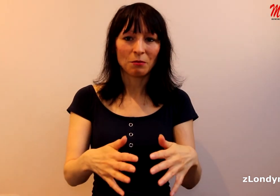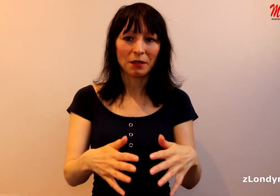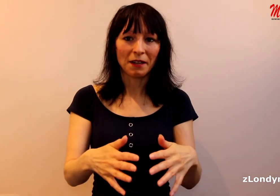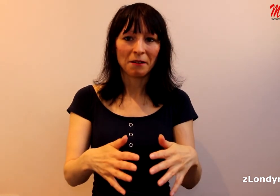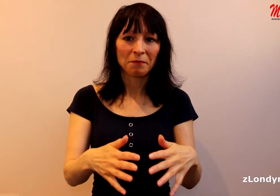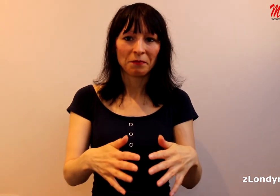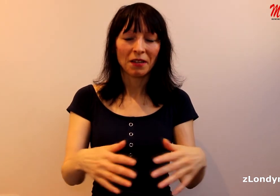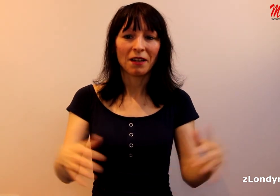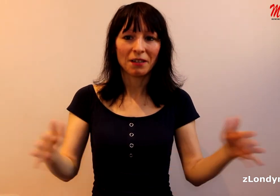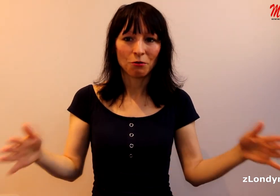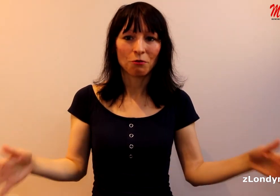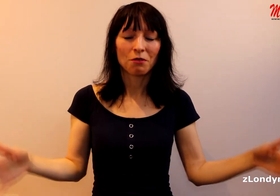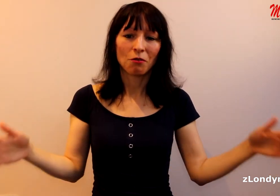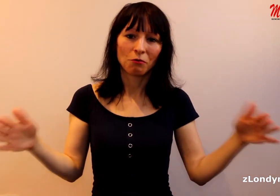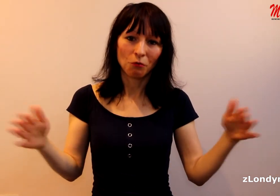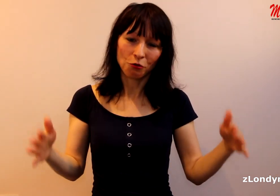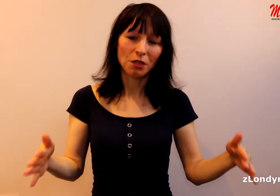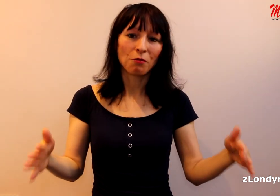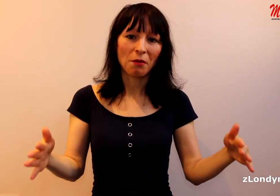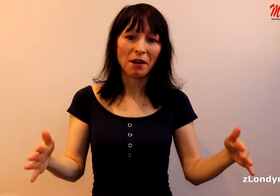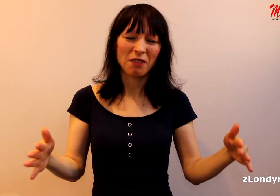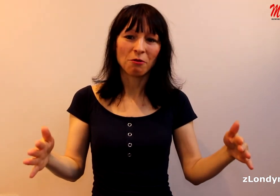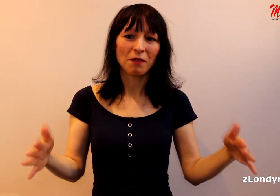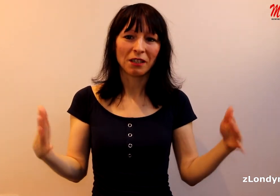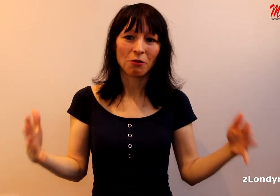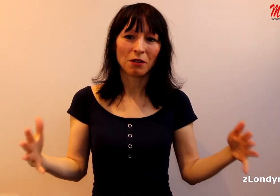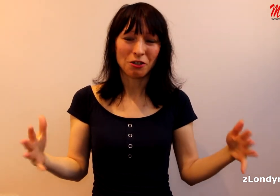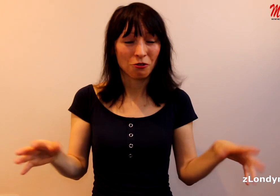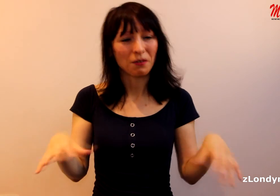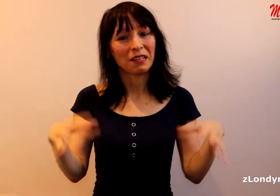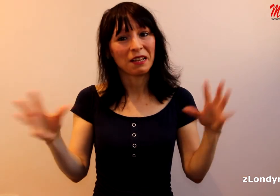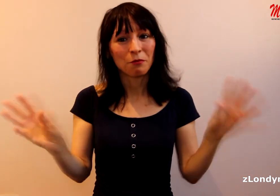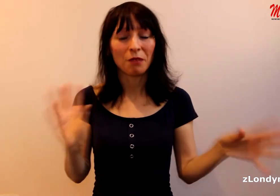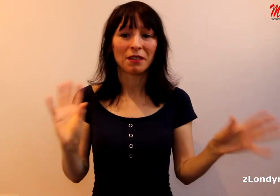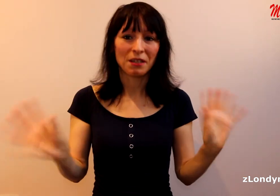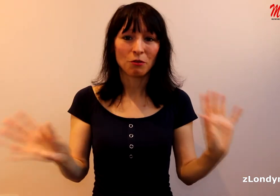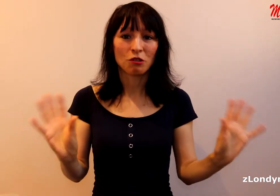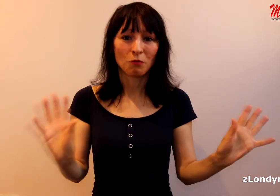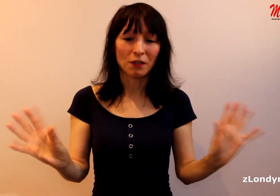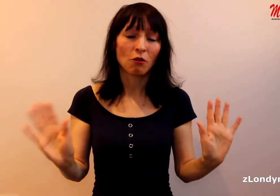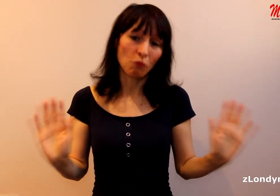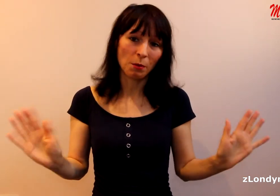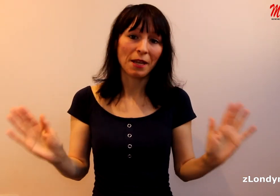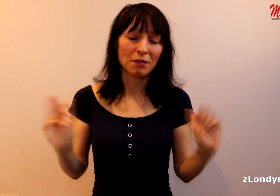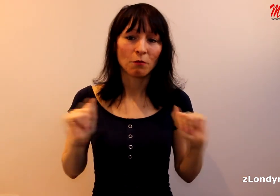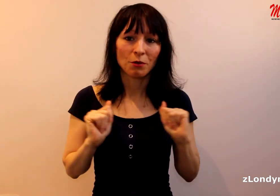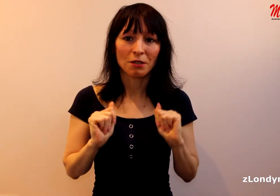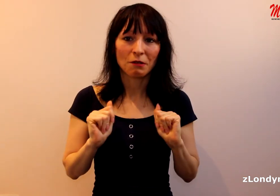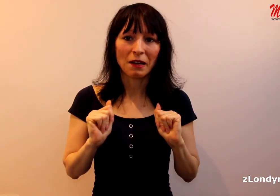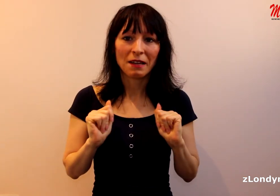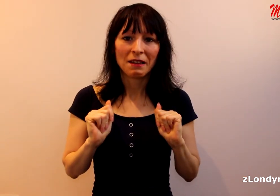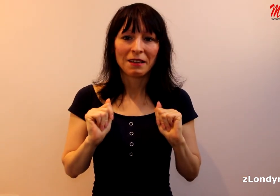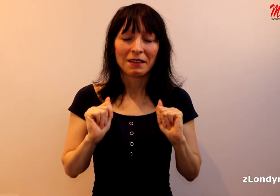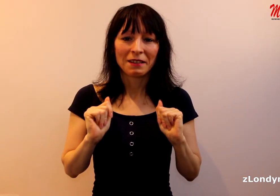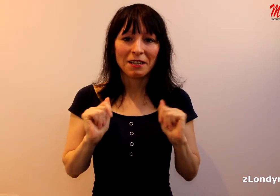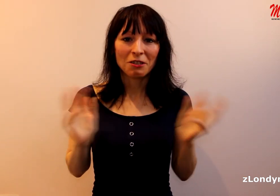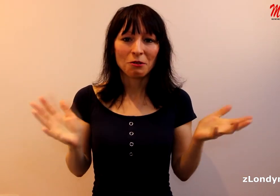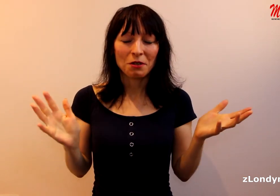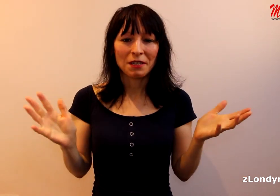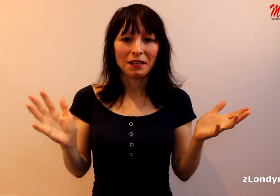zbytek, ale na druhou stranu už se budeme regulovat a oklešťovat a nebudeme tedy moc smluvit o úplné svobodě slova. Kde stojíte?